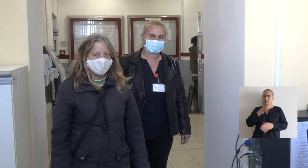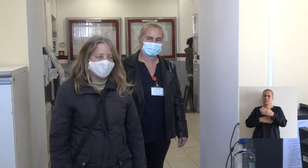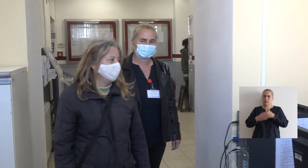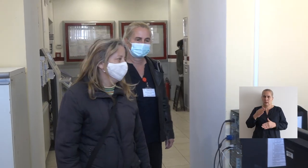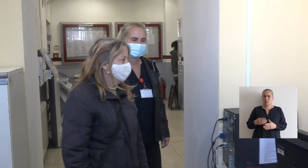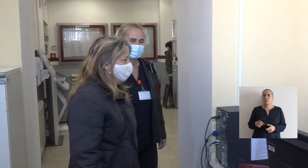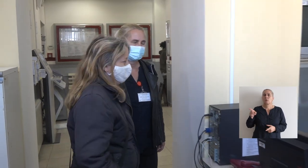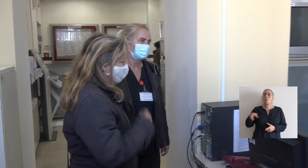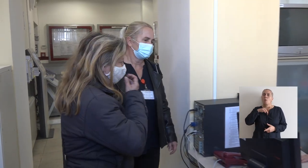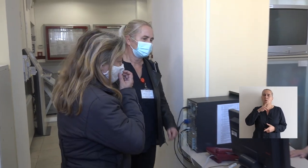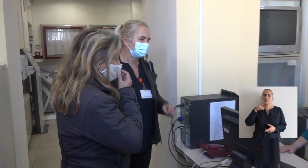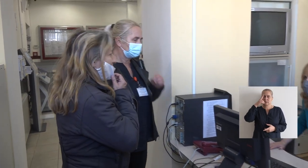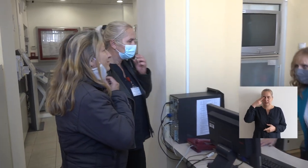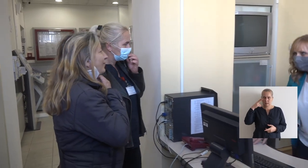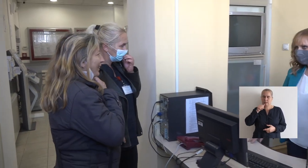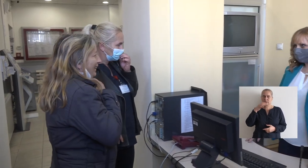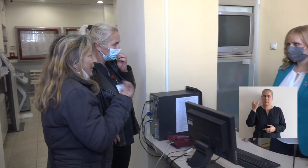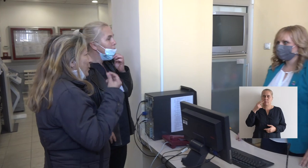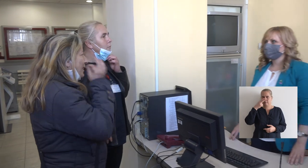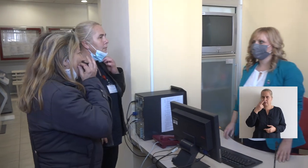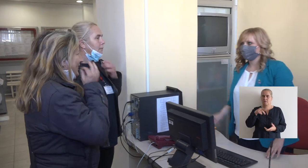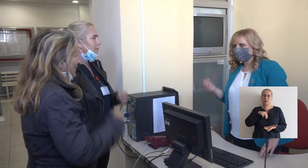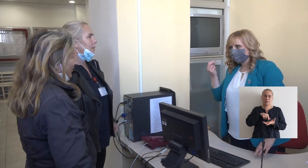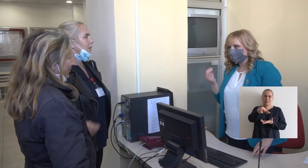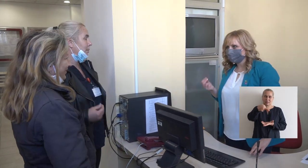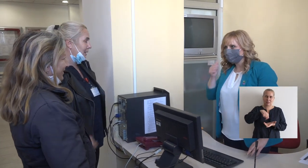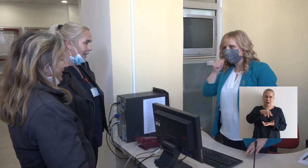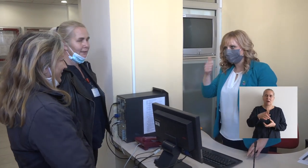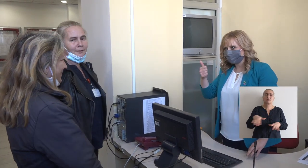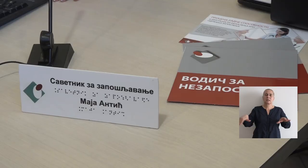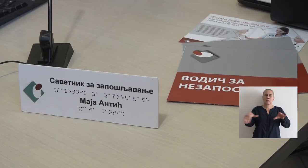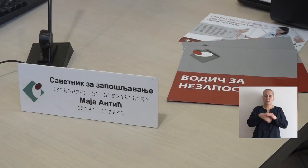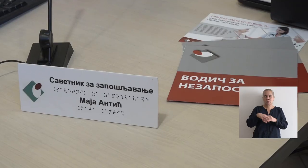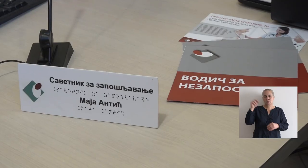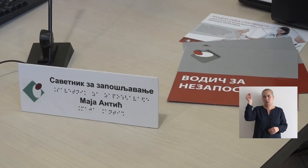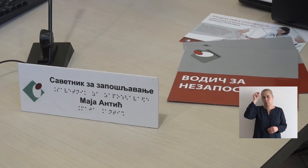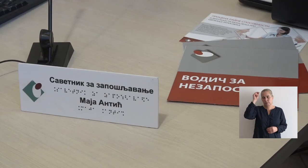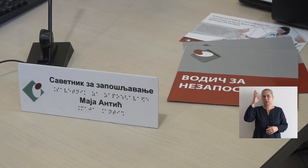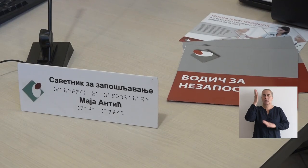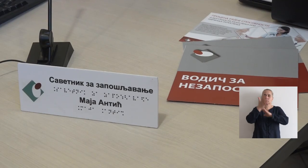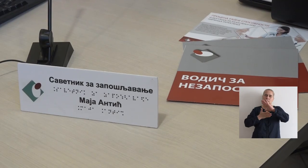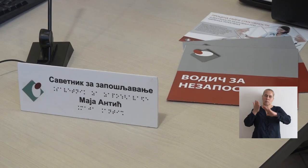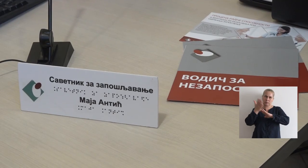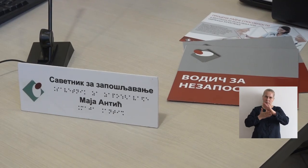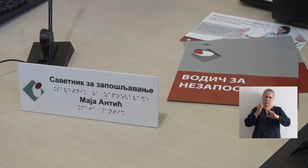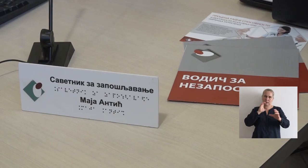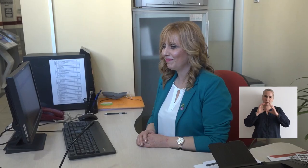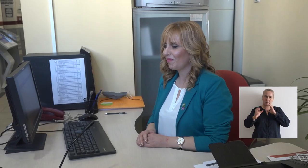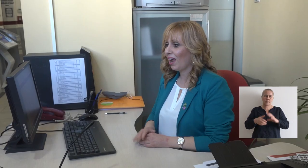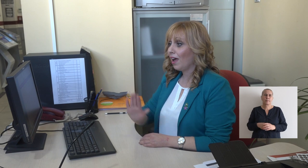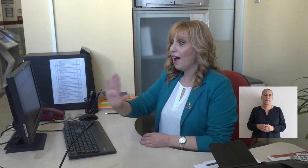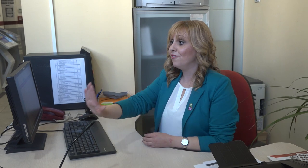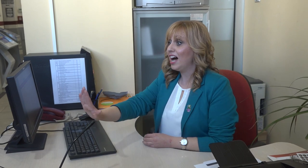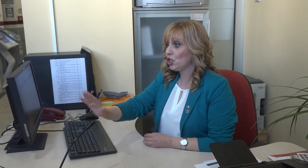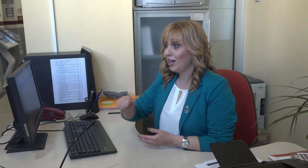sa invaliditetom, do koje slepe i slabovide vodi taktilna traka. Zaposlani su navode obučeni i za sporazumevanje znakovnim